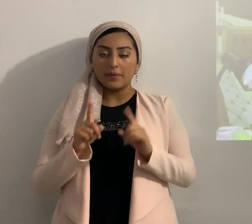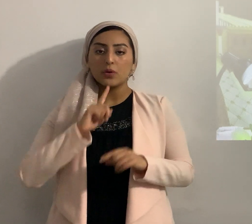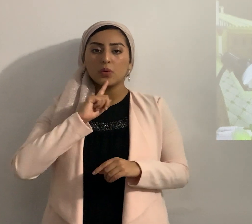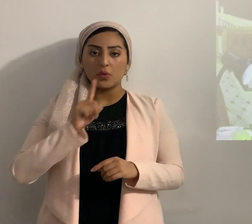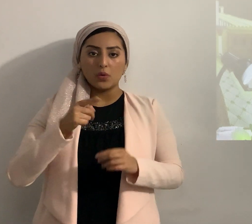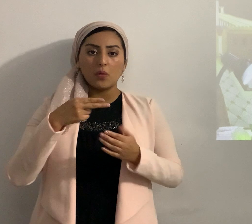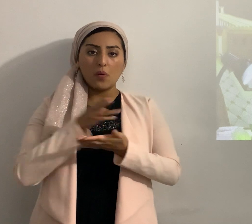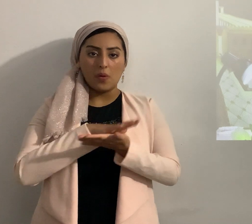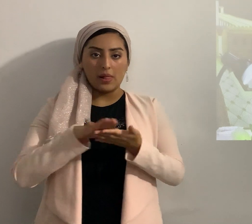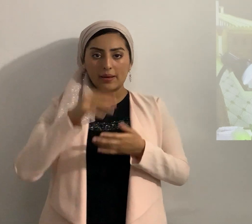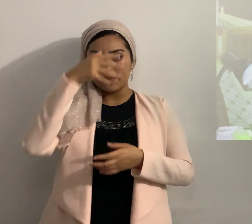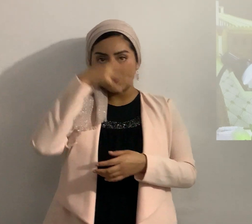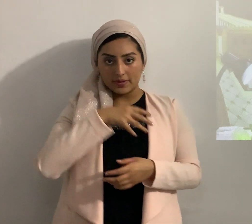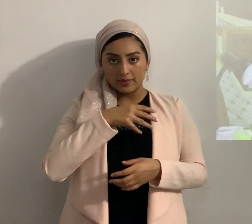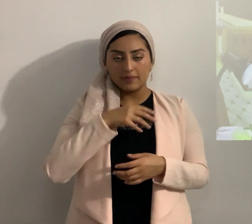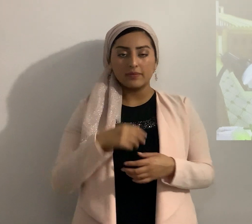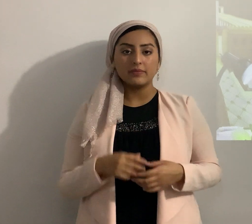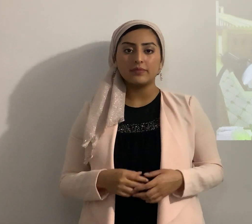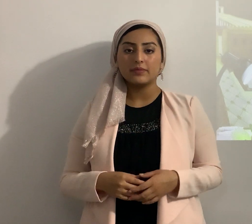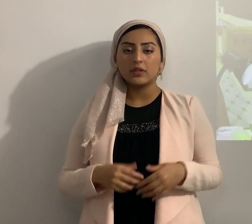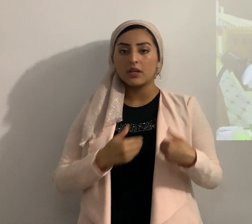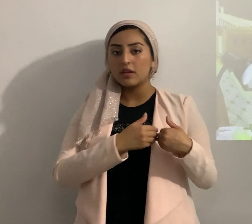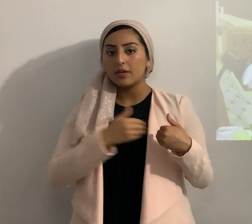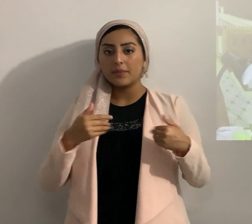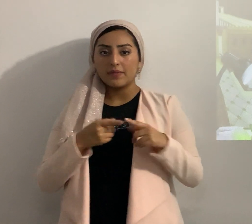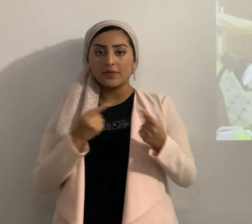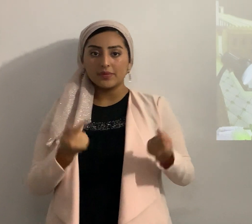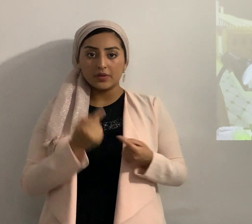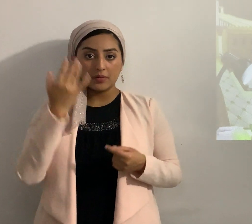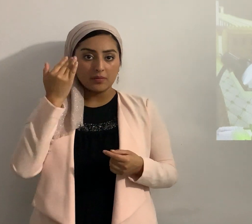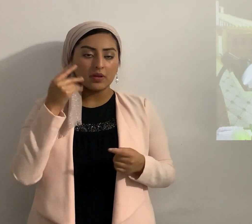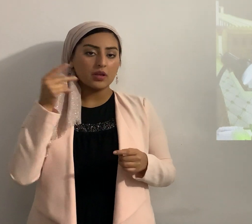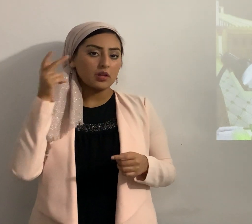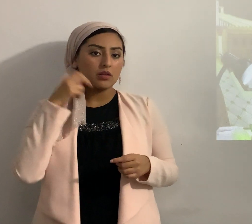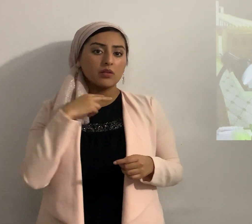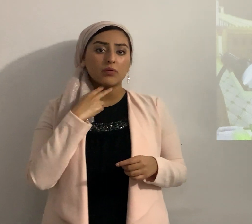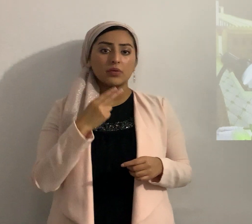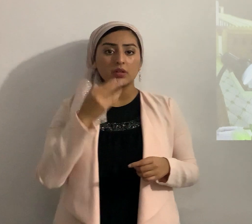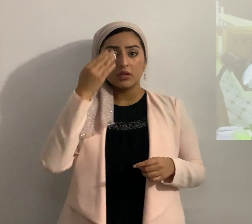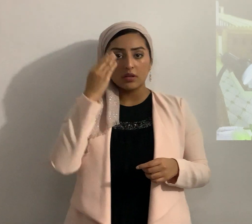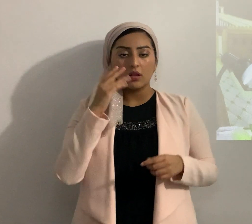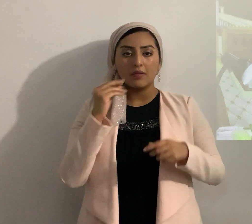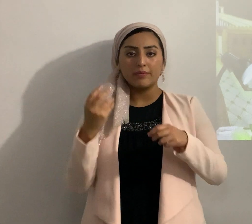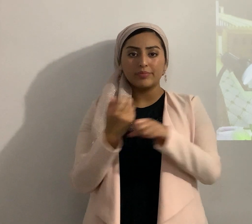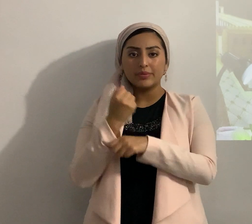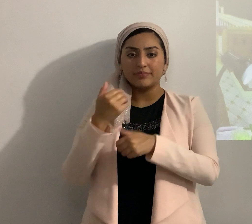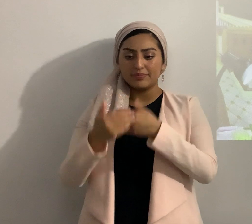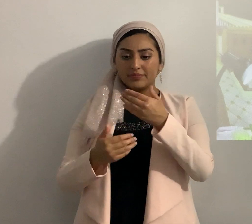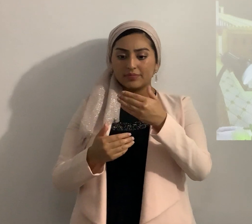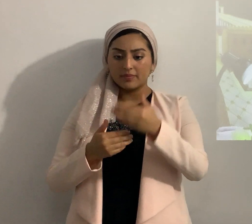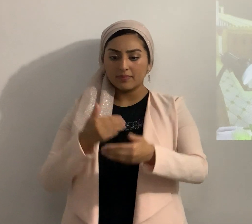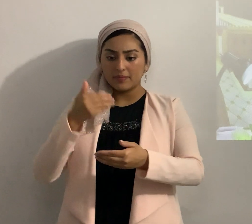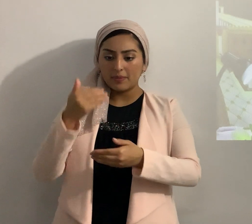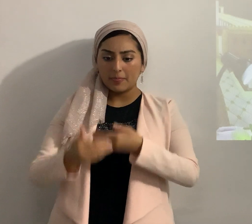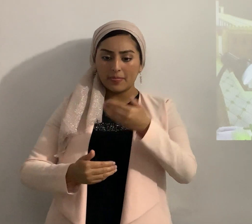santo entonces se apartó del pecado y por eso oía la voz del Eterno y victoria, tras victoria, tras victoria, tras victoria